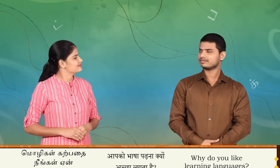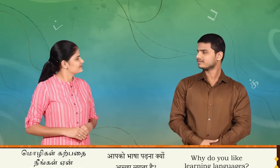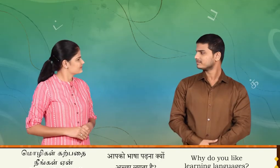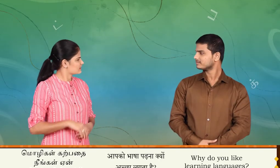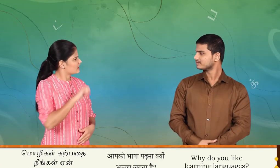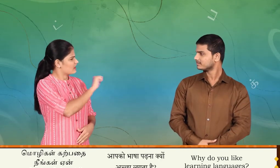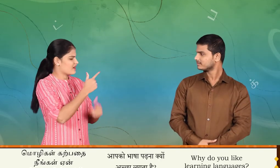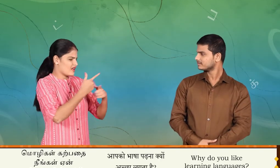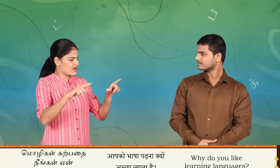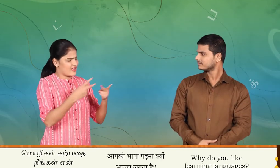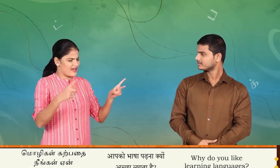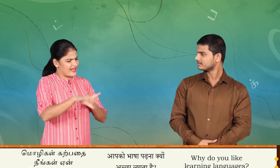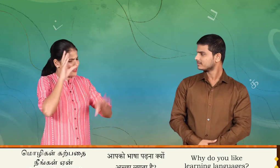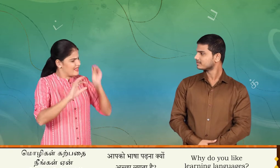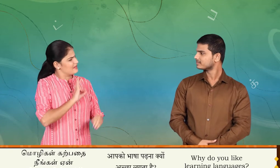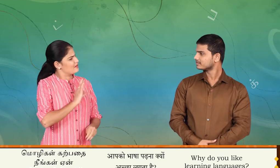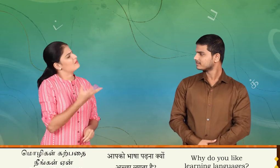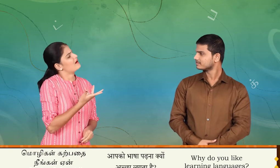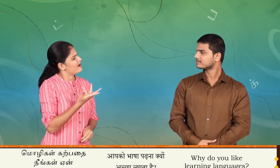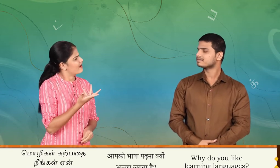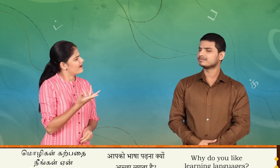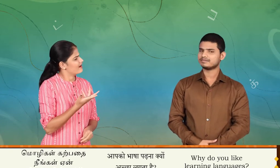முழிகள் கர்ப்பதை நீங்கள் ஏன் விரும்புகிறீர்கள்